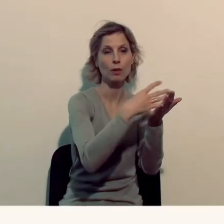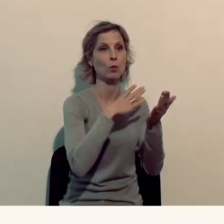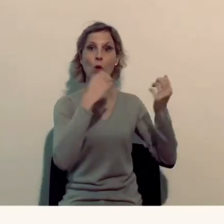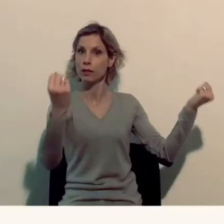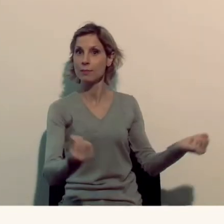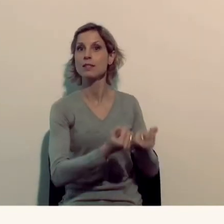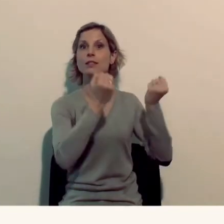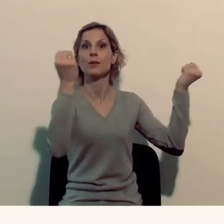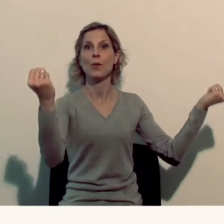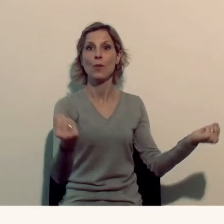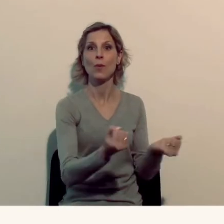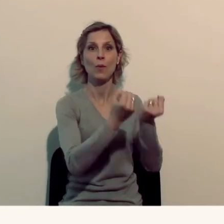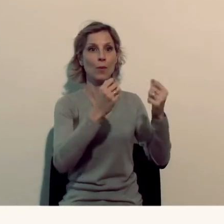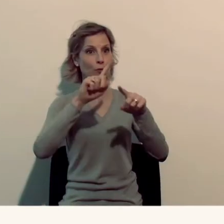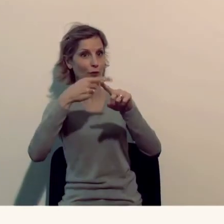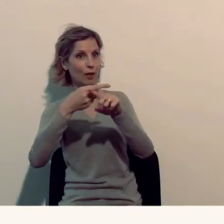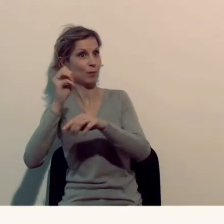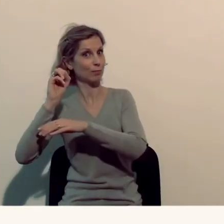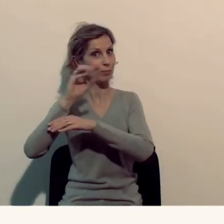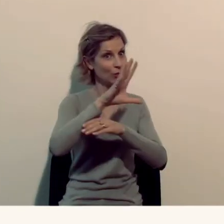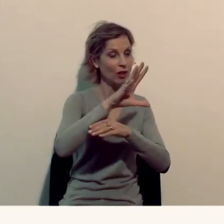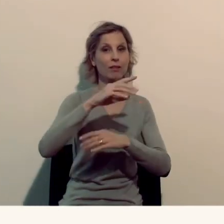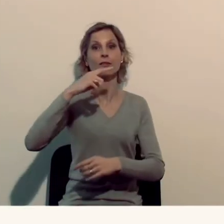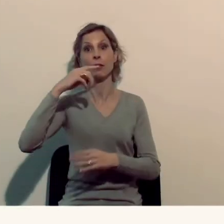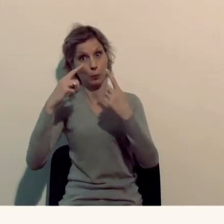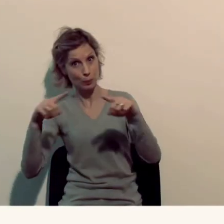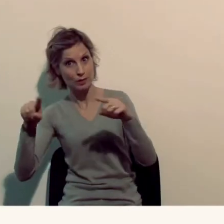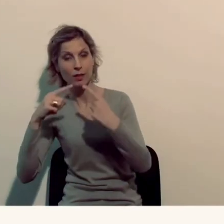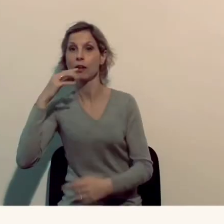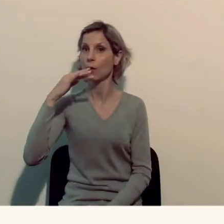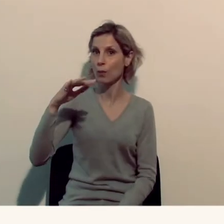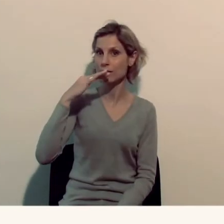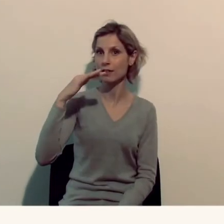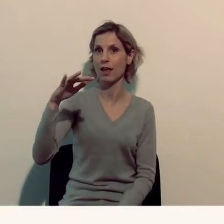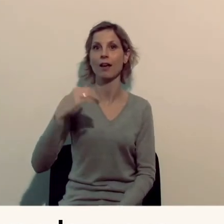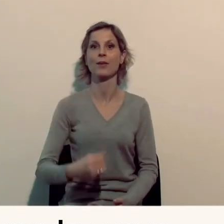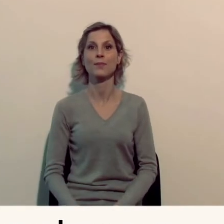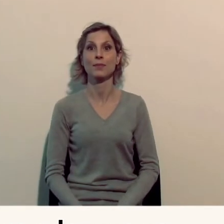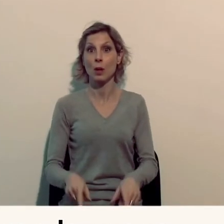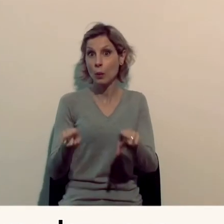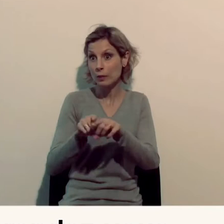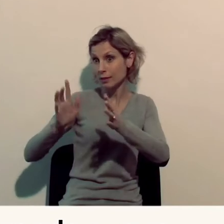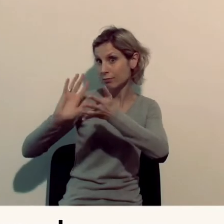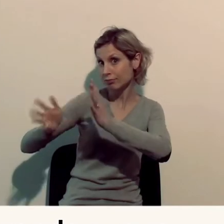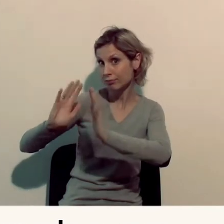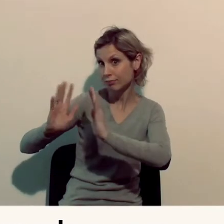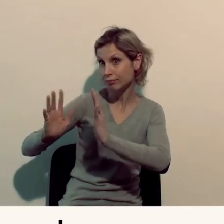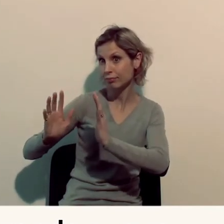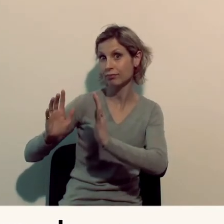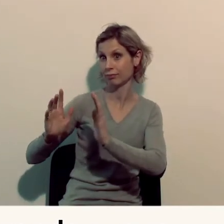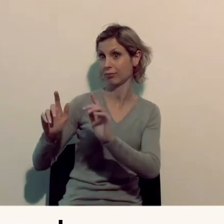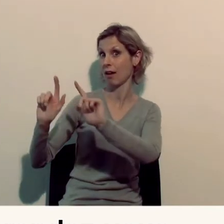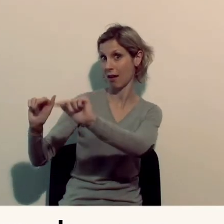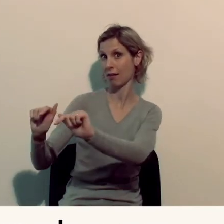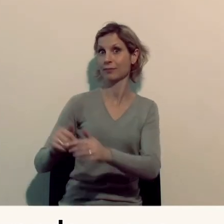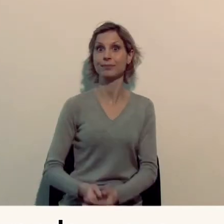animations, projections et concerts, et aussi de nombreux rendez-vous